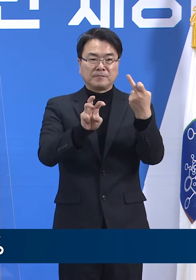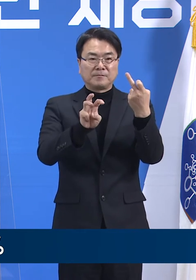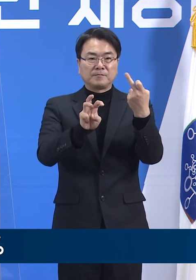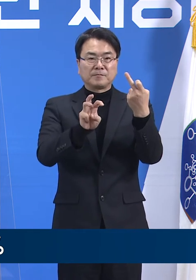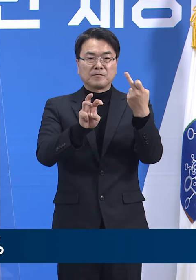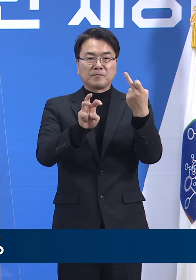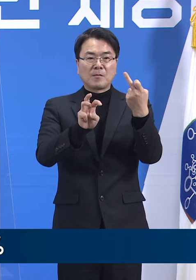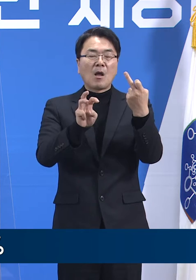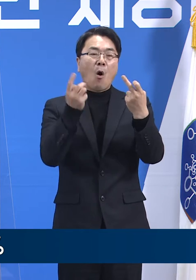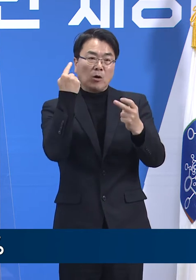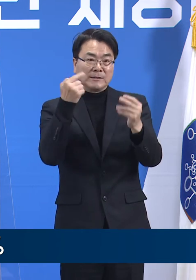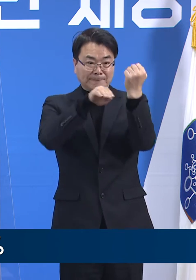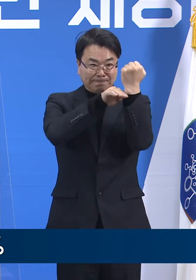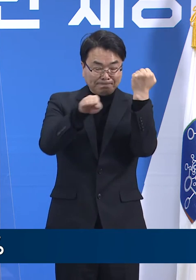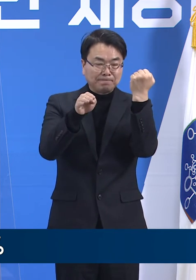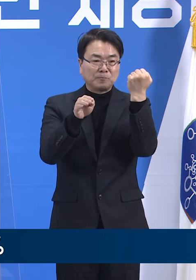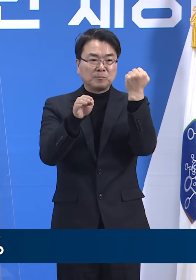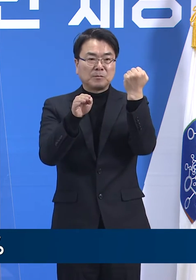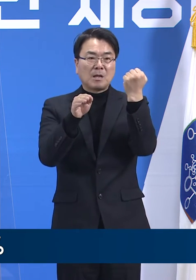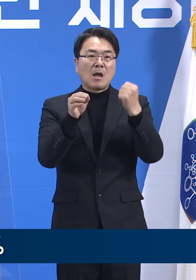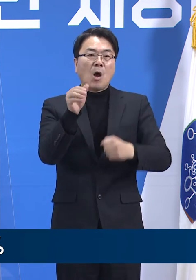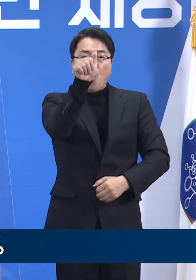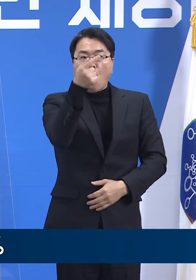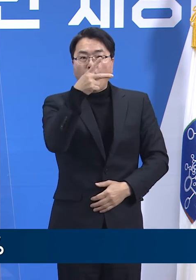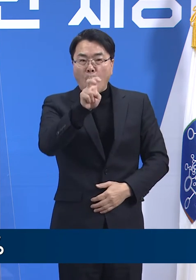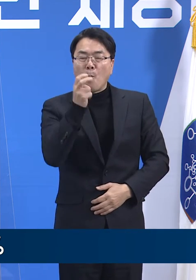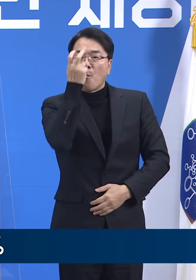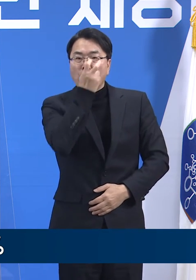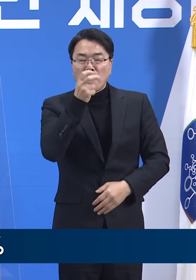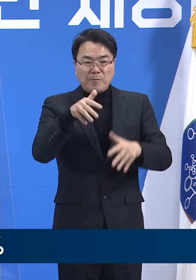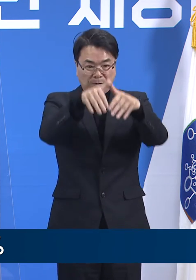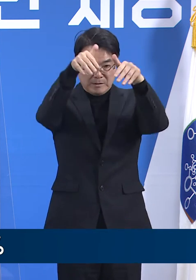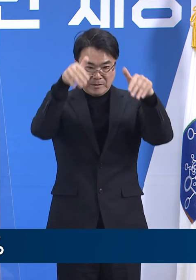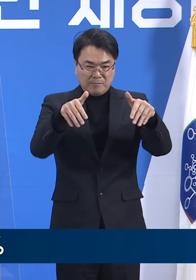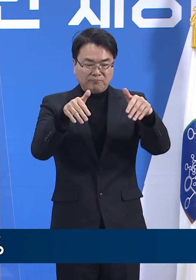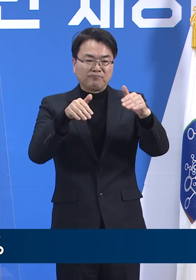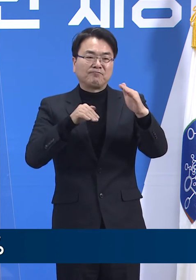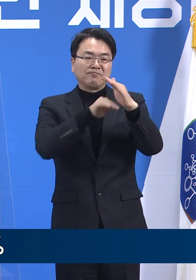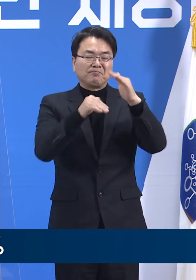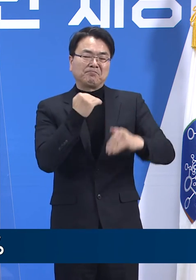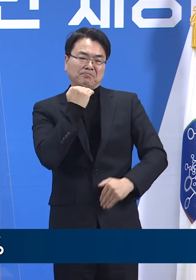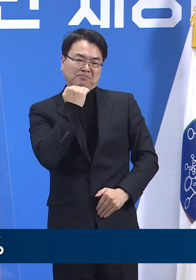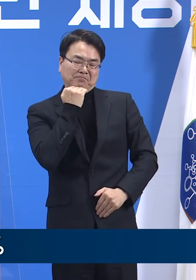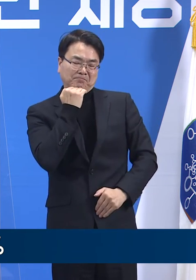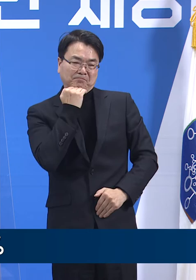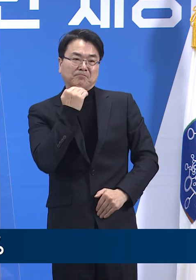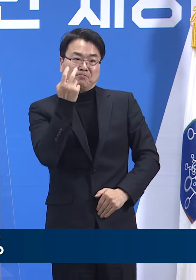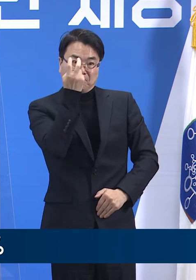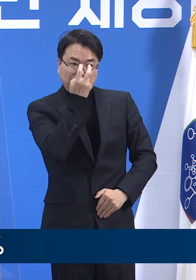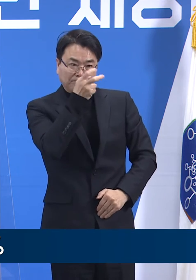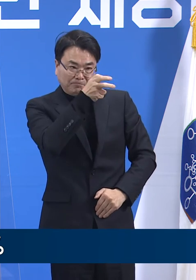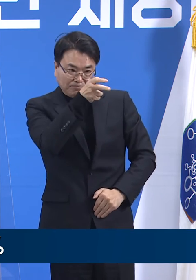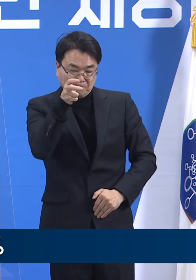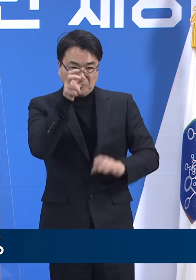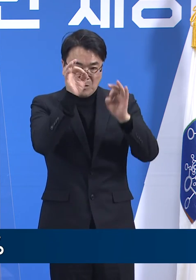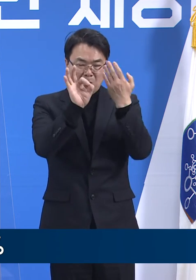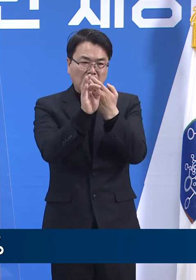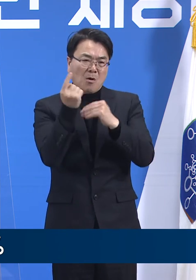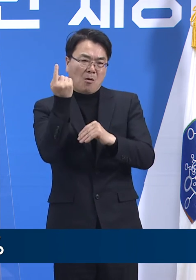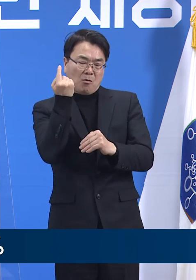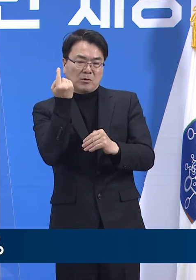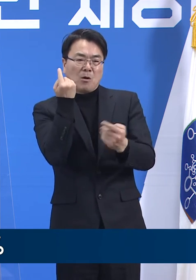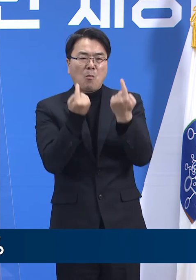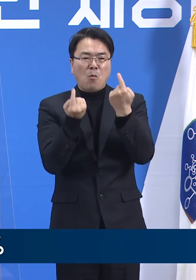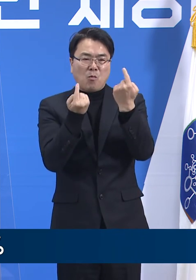22시 기준 경기도 홈케어 시스템 운영단의 가정대기자 모니터링 2개 인원은 전일 대비 130명